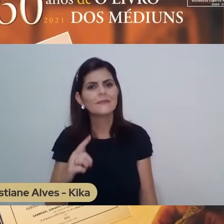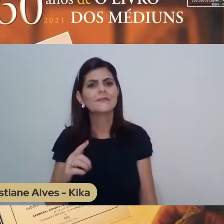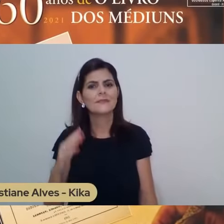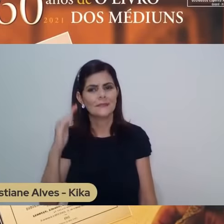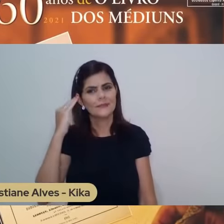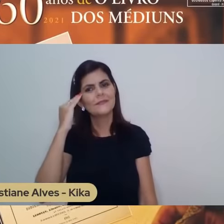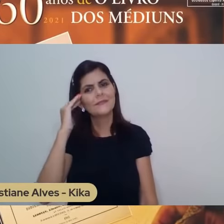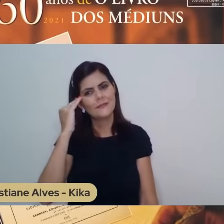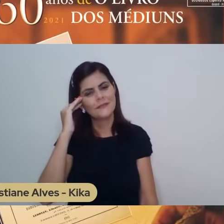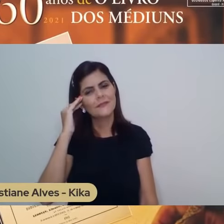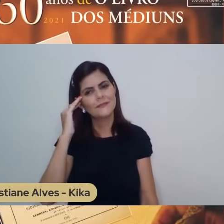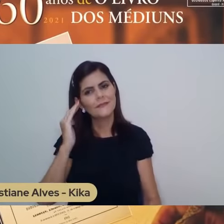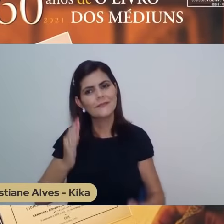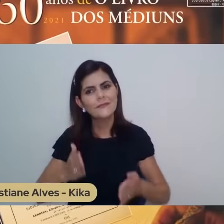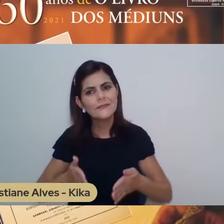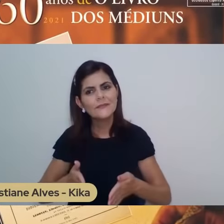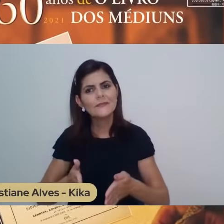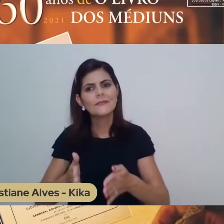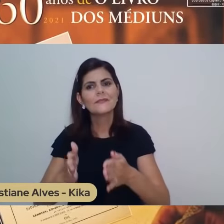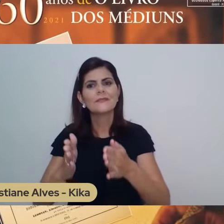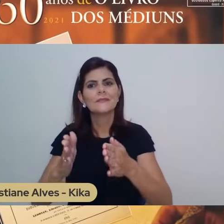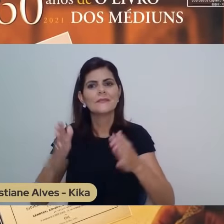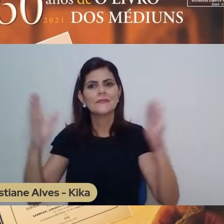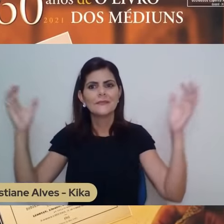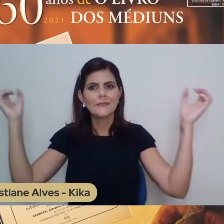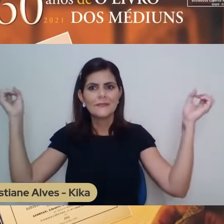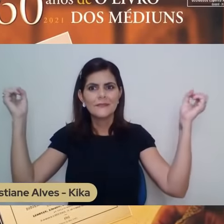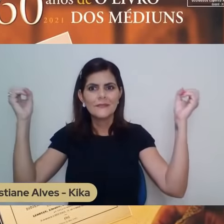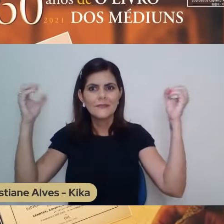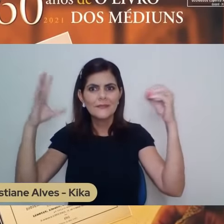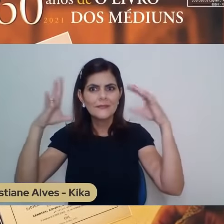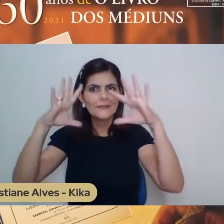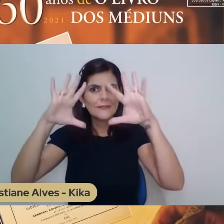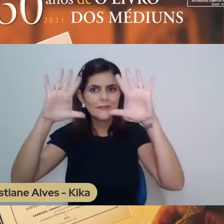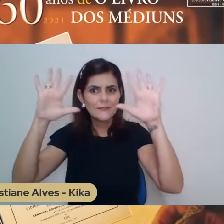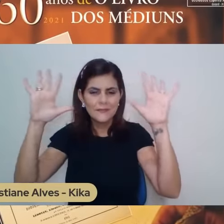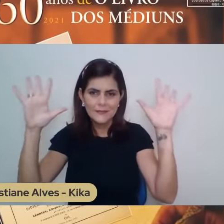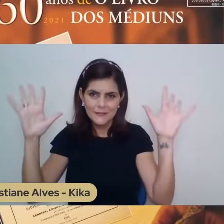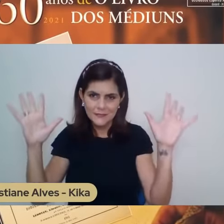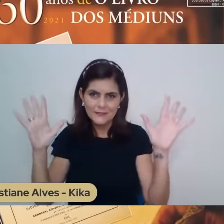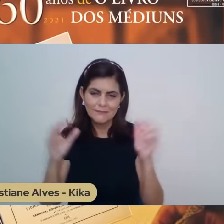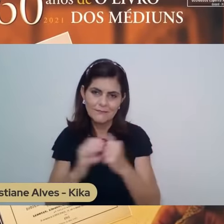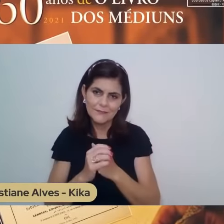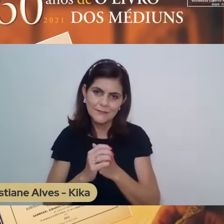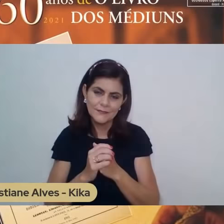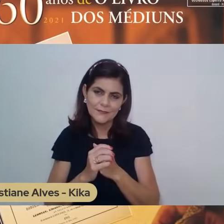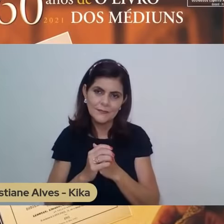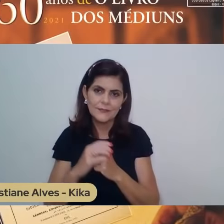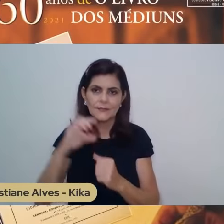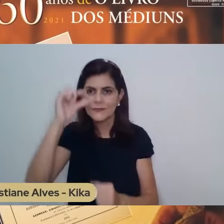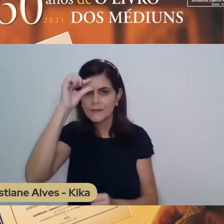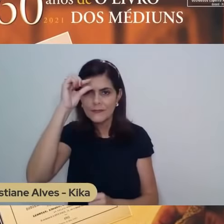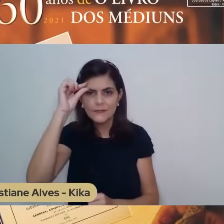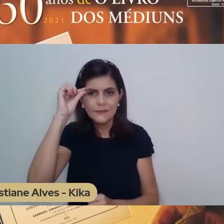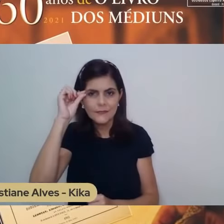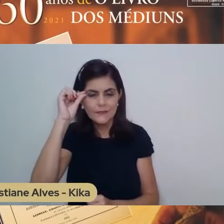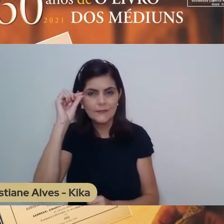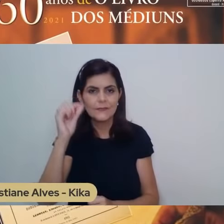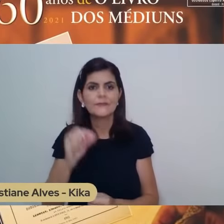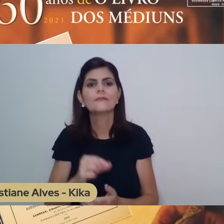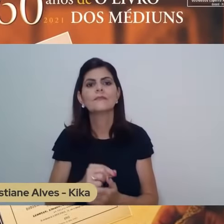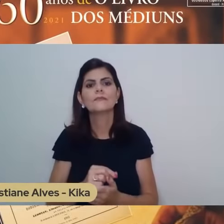caminho da iluminação. E ele então conclui, Emmanuel, ele